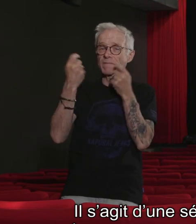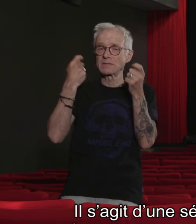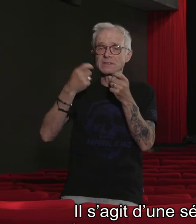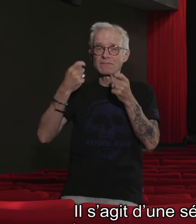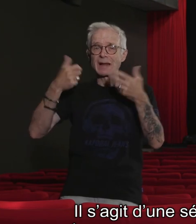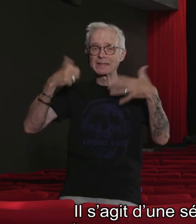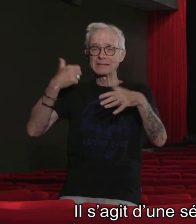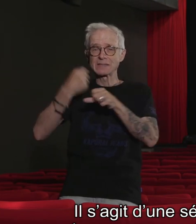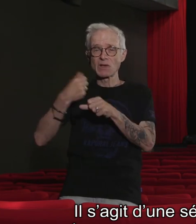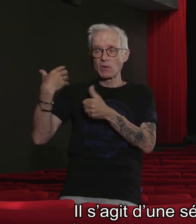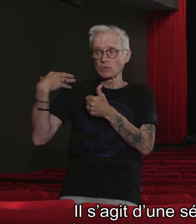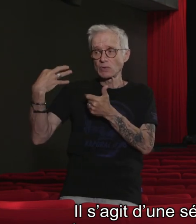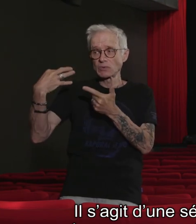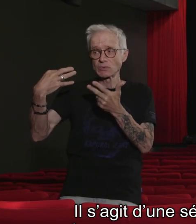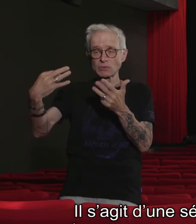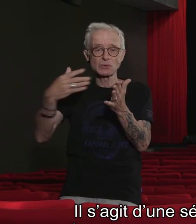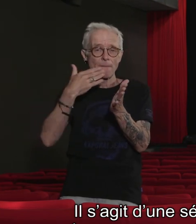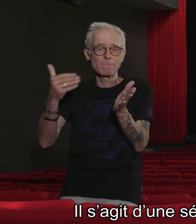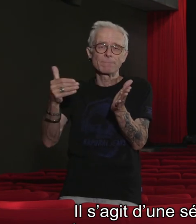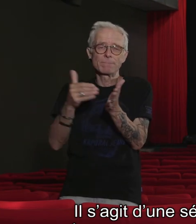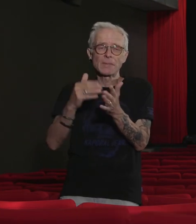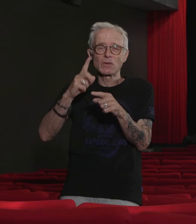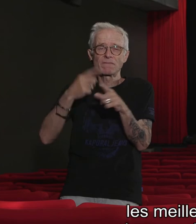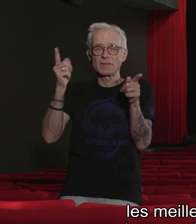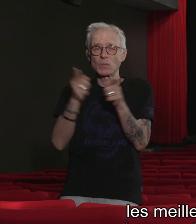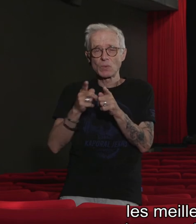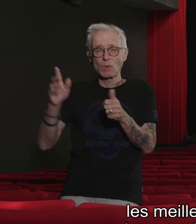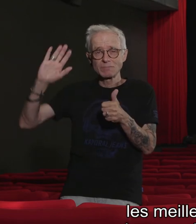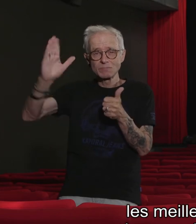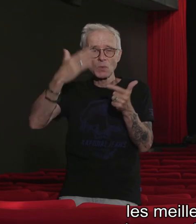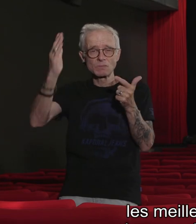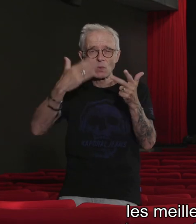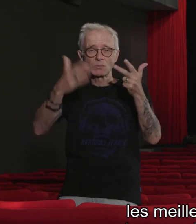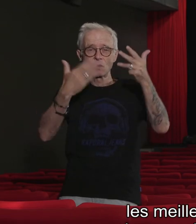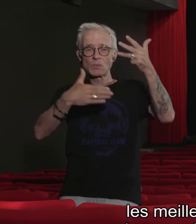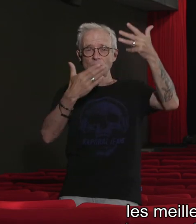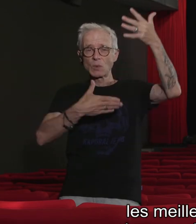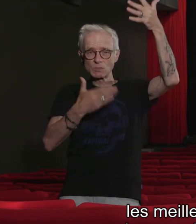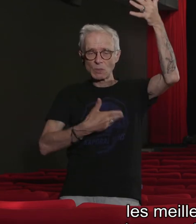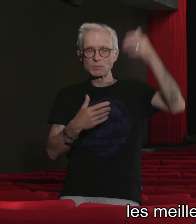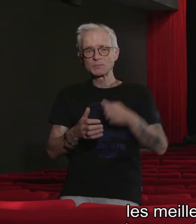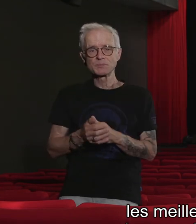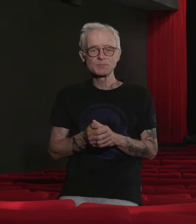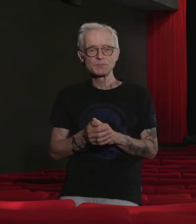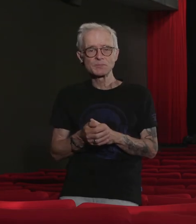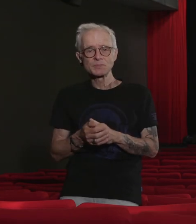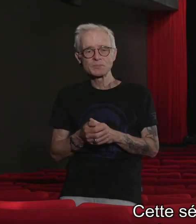vous propose de découvrir ou de redécouvrir les meilleurs courts-métrages de ces 16 dernières années. Cette